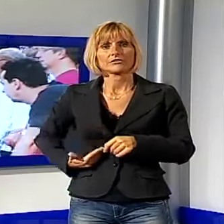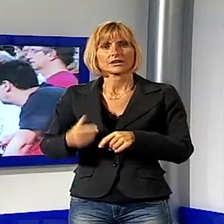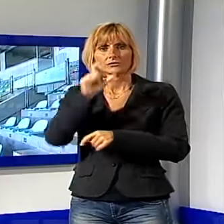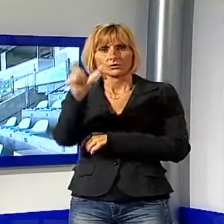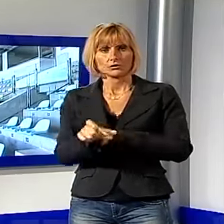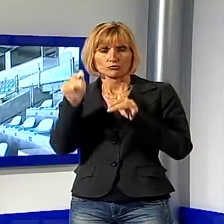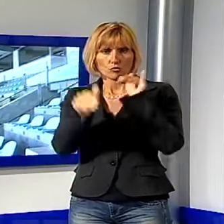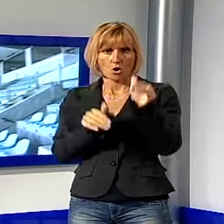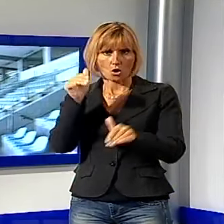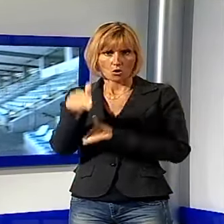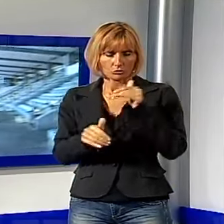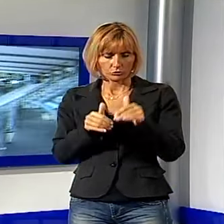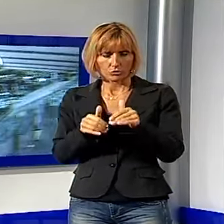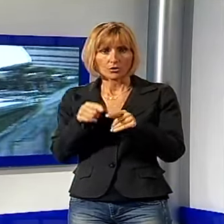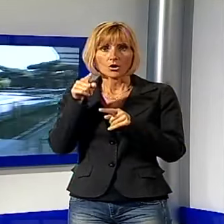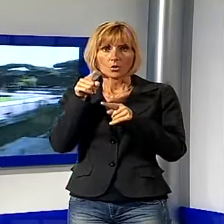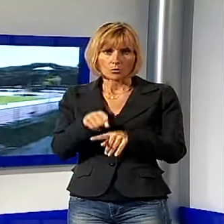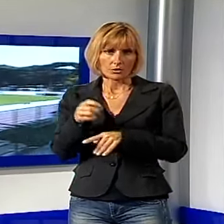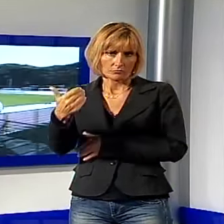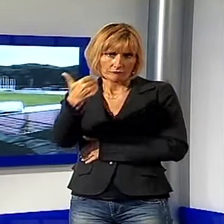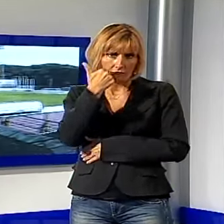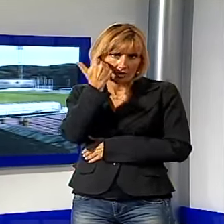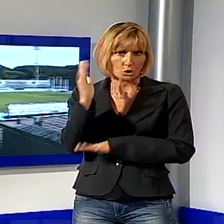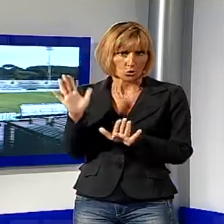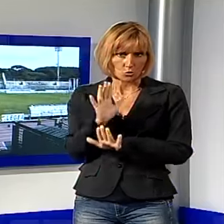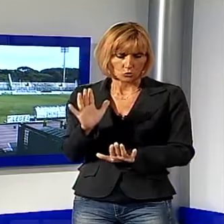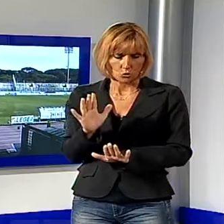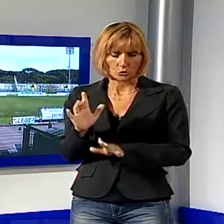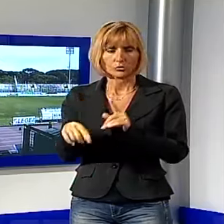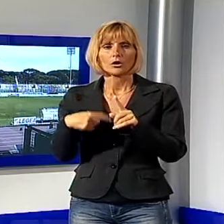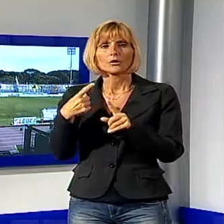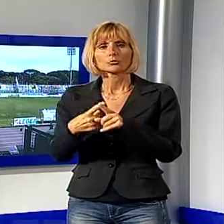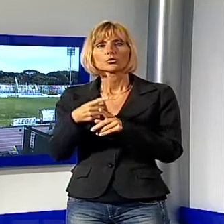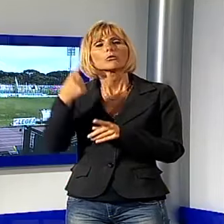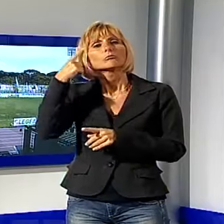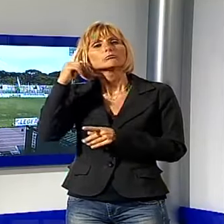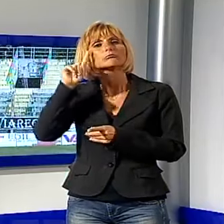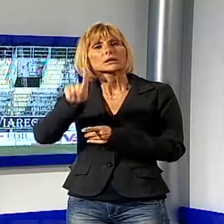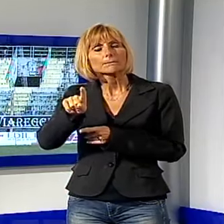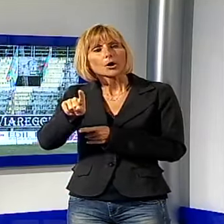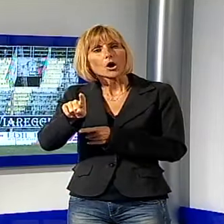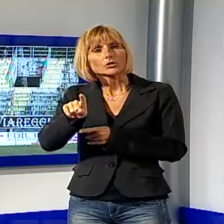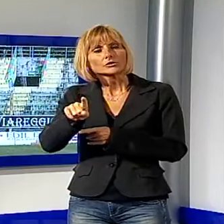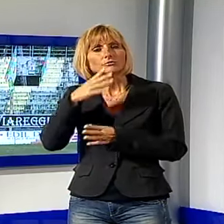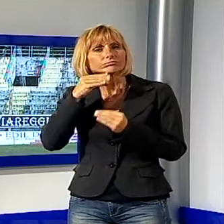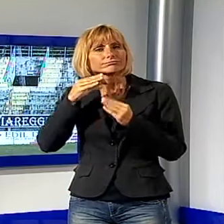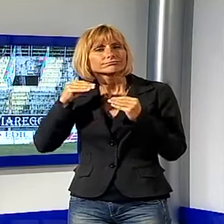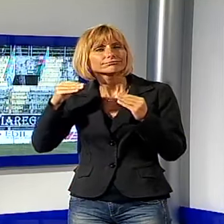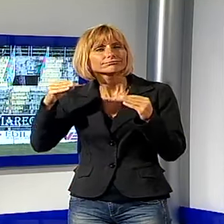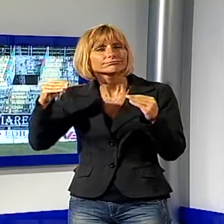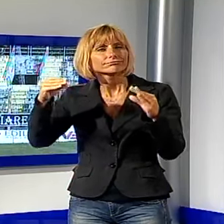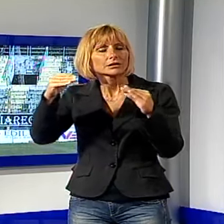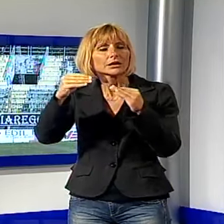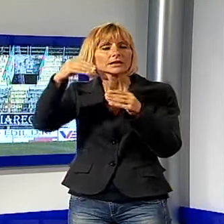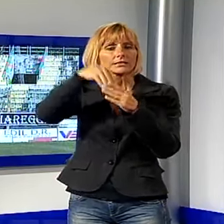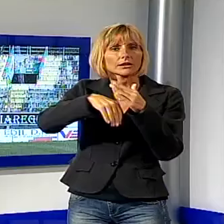Italiana nuoto. Tutto questo è semplicemente vergognoso. La voce di questa ipotesi rimbalza tra i corridoi e all'esterno anche